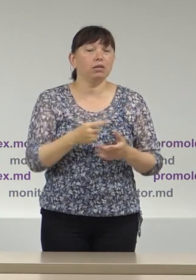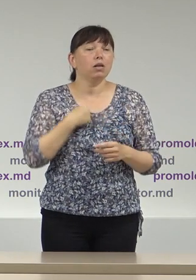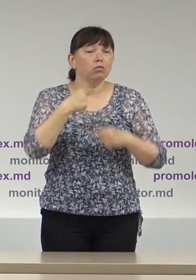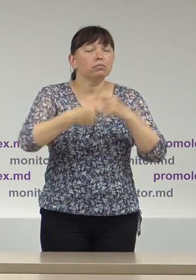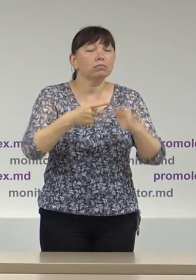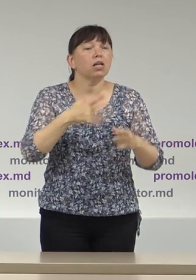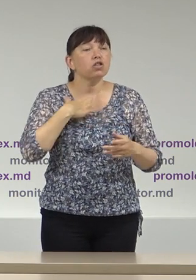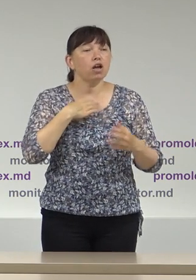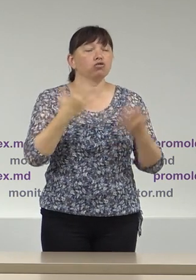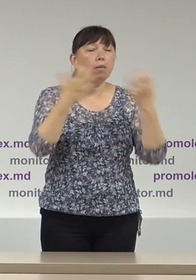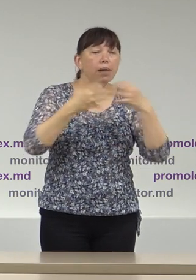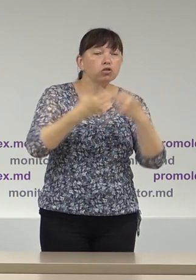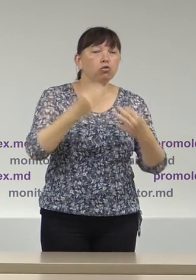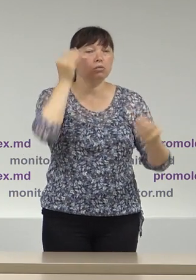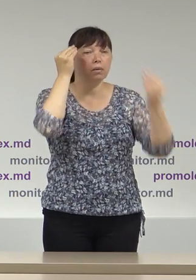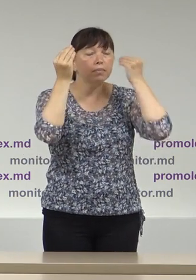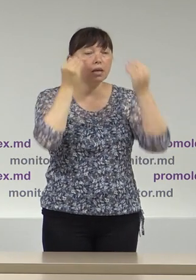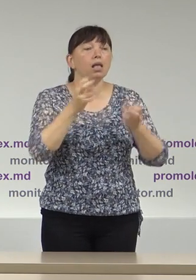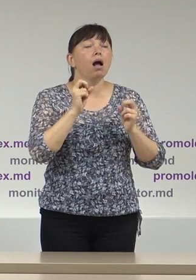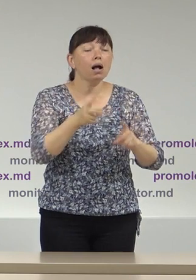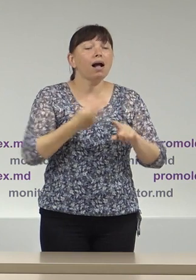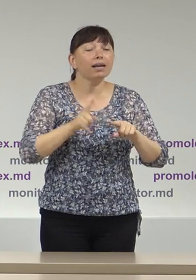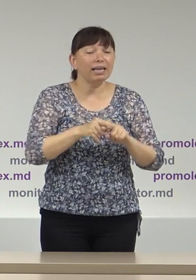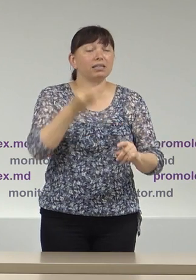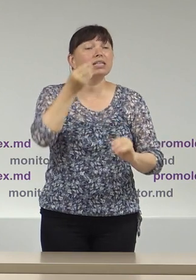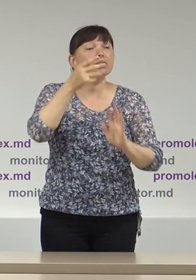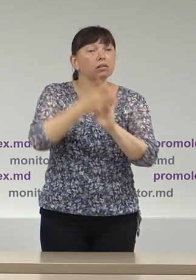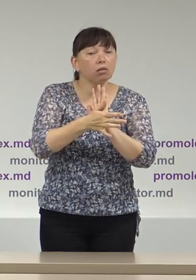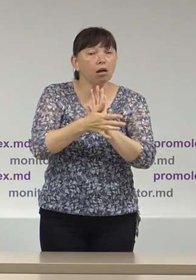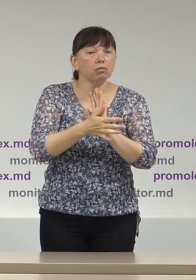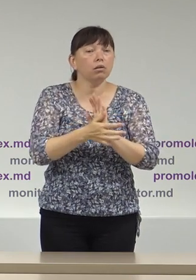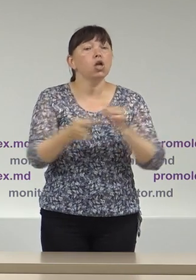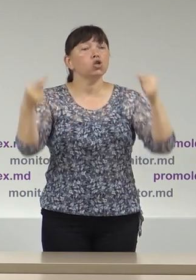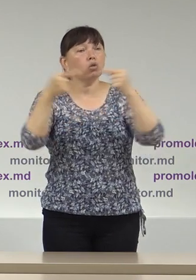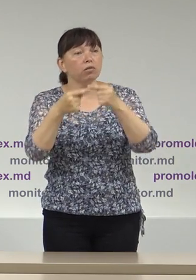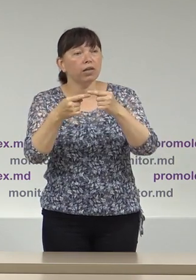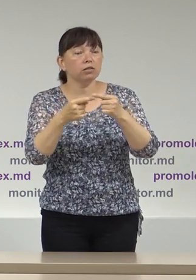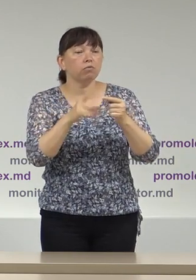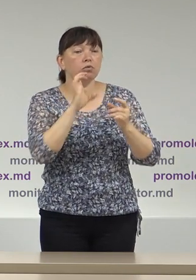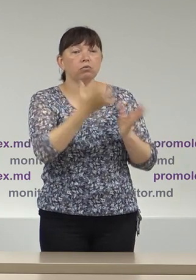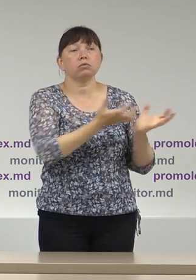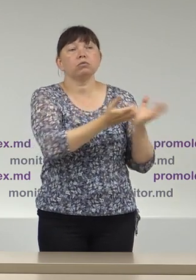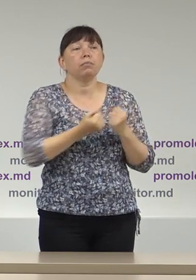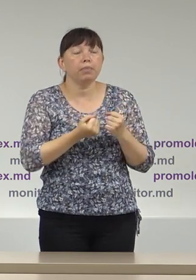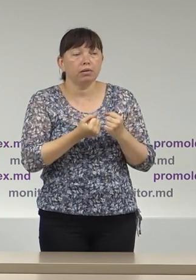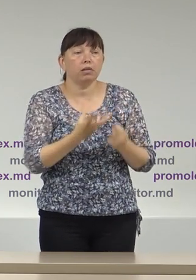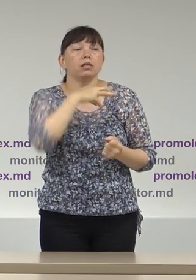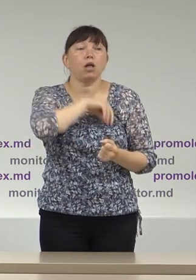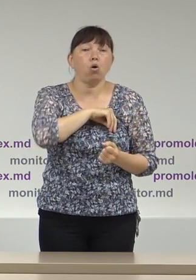estimări ca să vedem în ce măsură cheltuielile raportate sunt cele să spunem